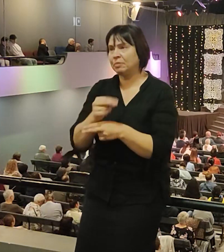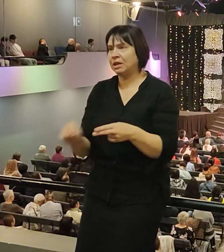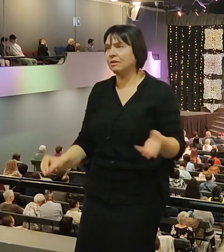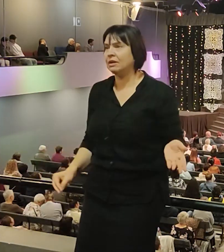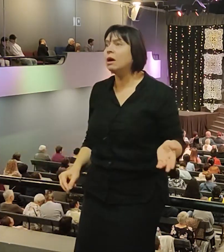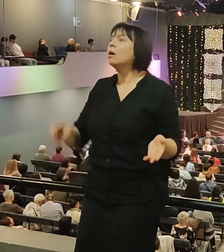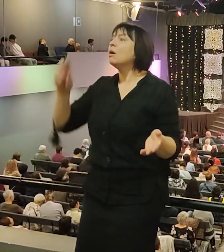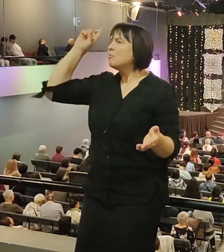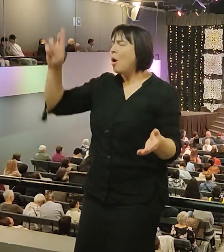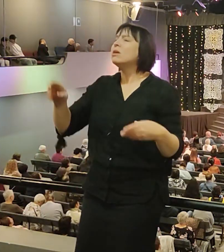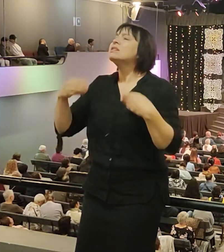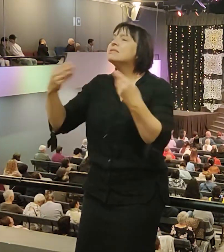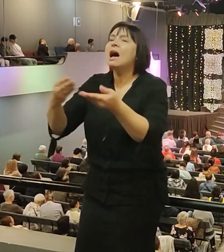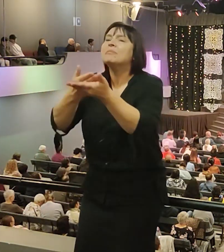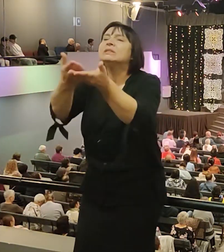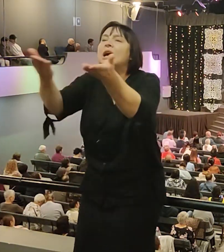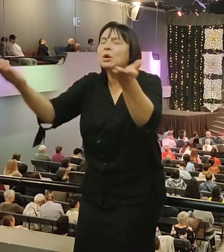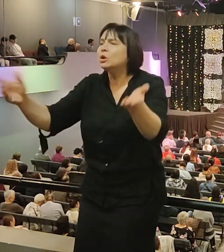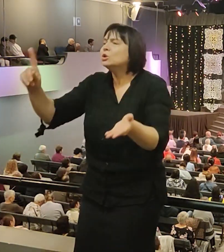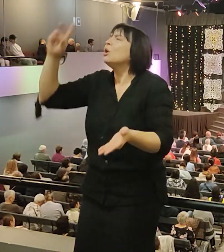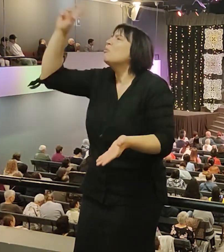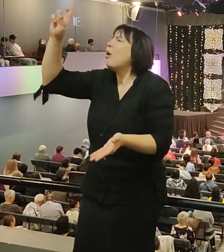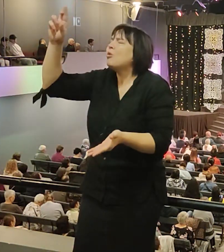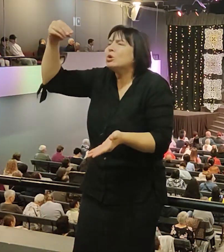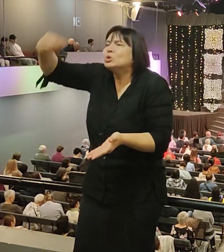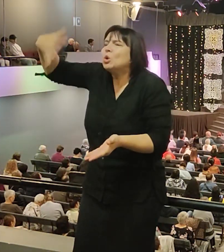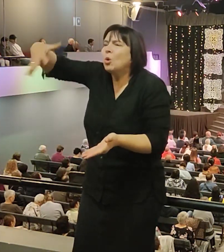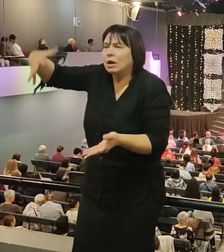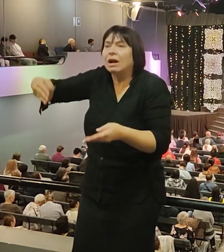веряет нам то, что ему драгоценно.